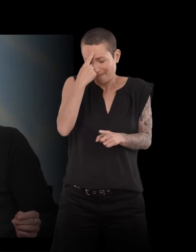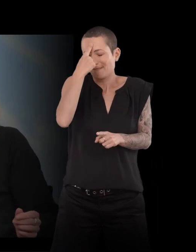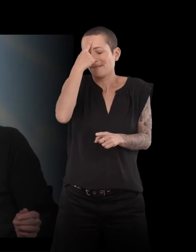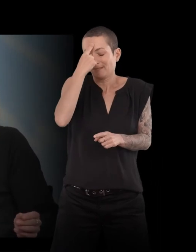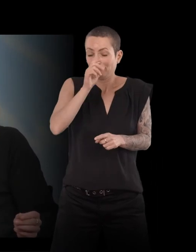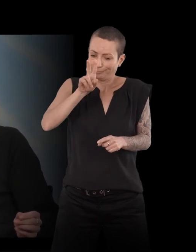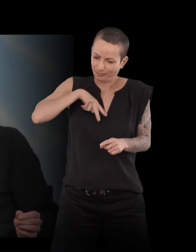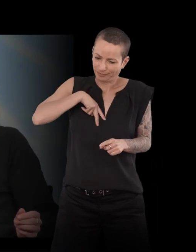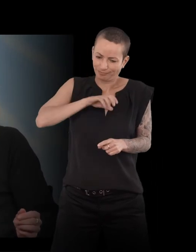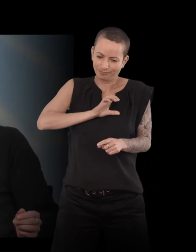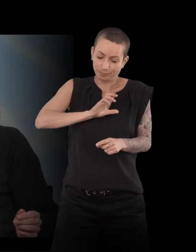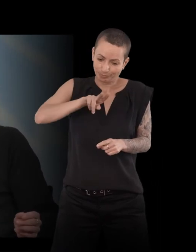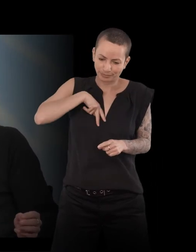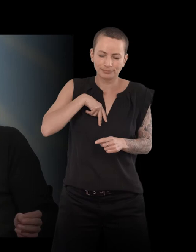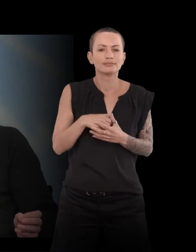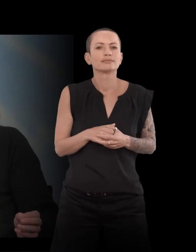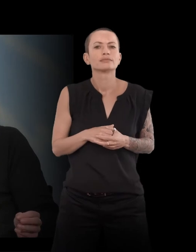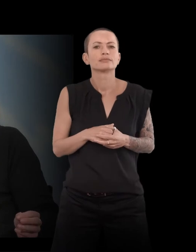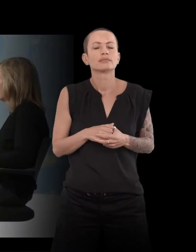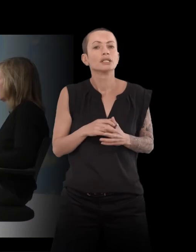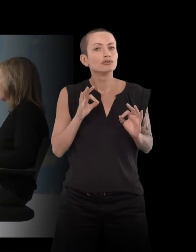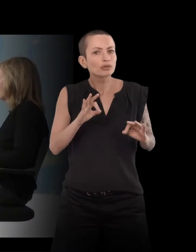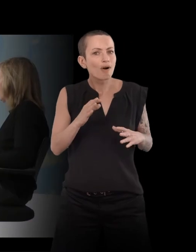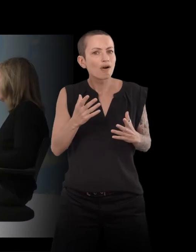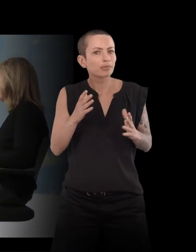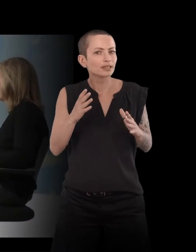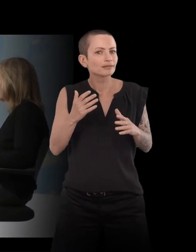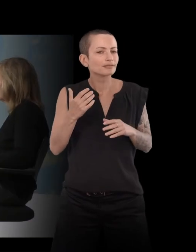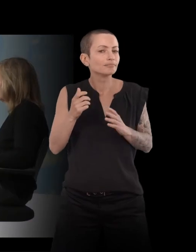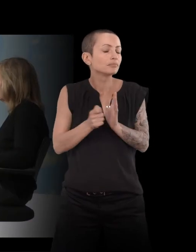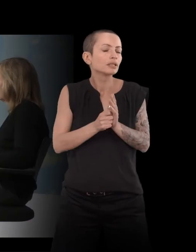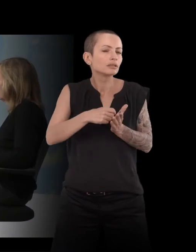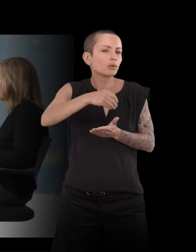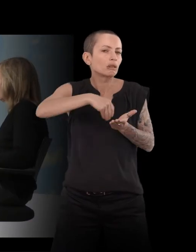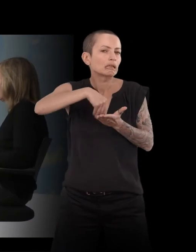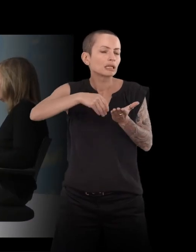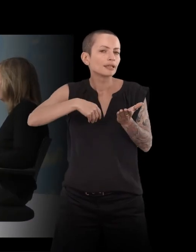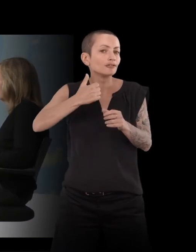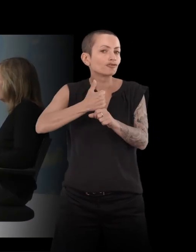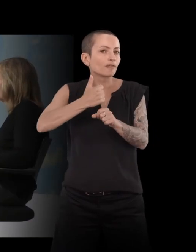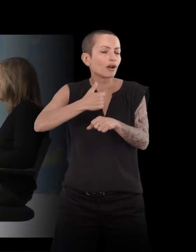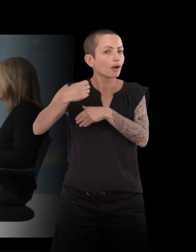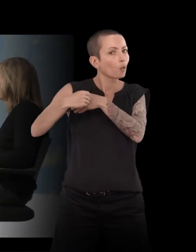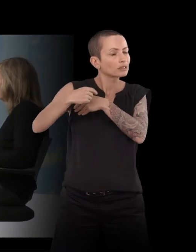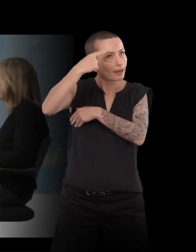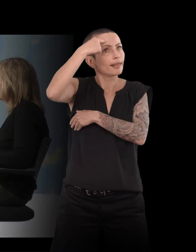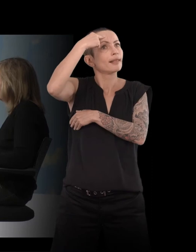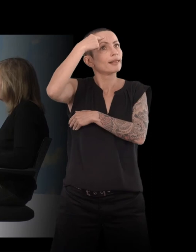conseil qu'on garde en soi à chaque fois qu'on écrit ? On y pense, en fait, d'être soi-même quand on écrit ? Oui, oui.